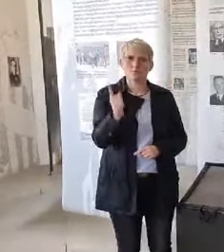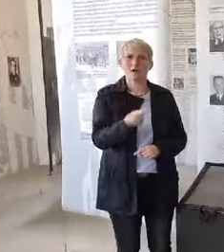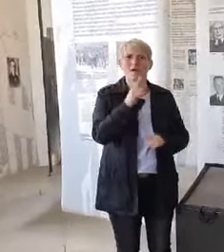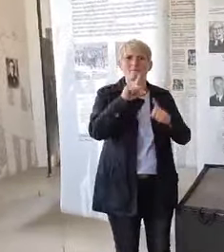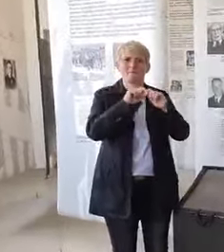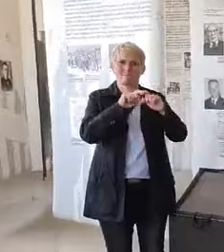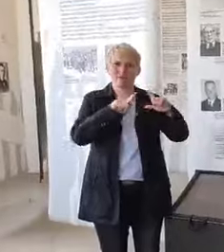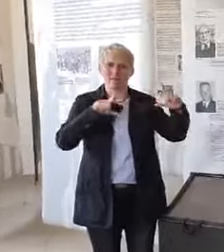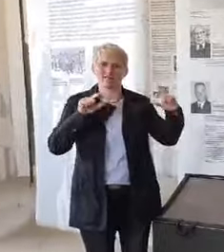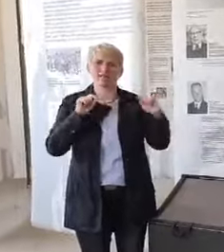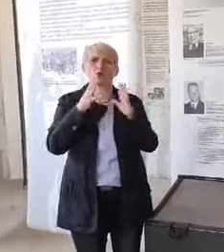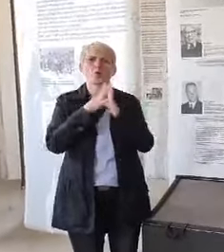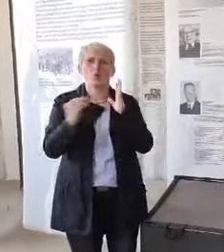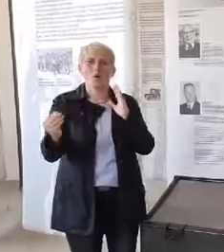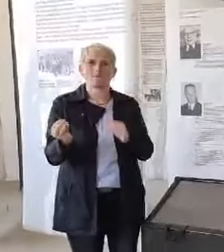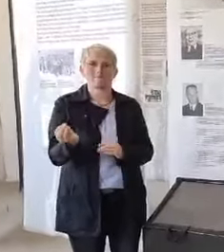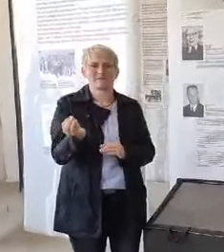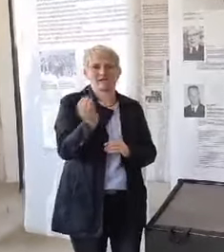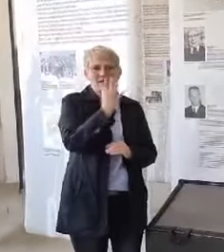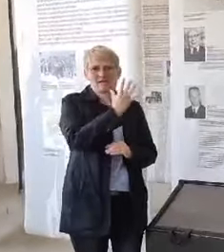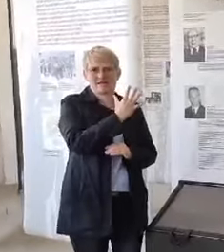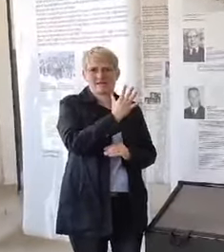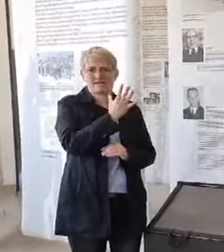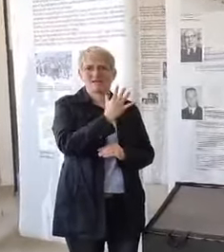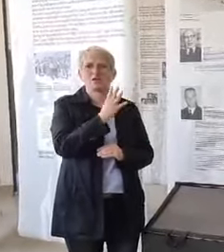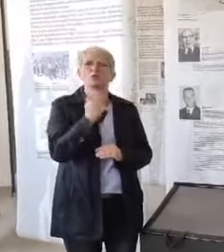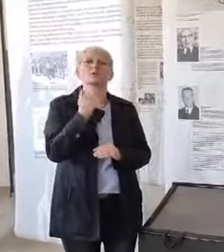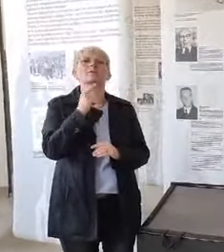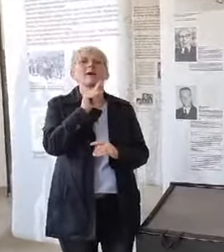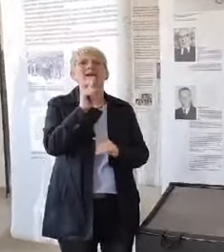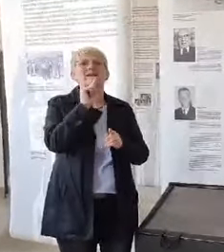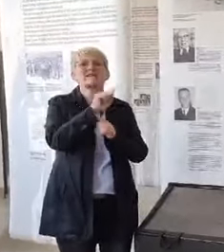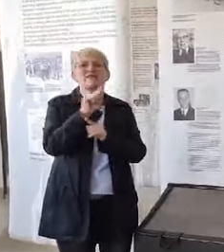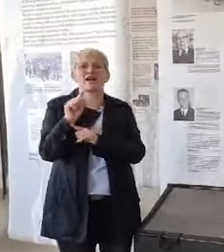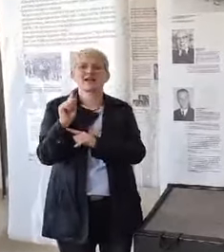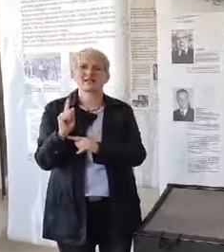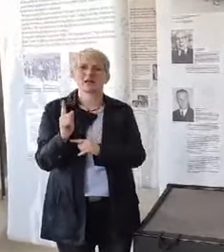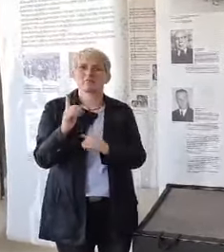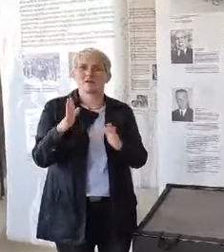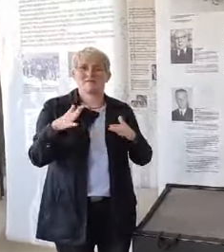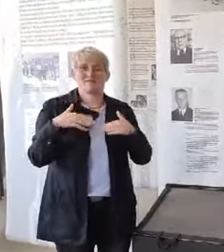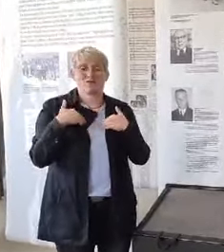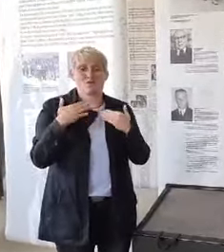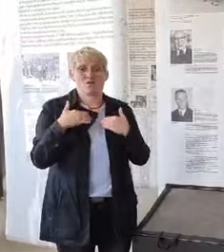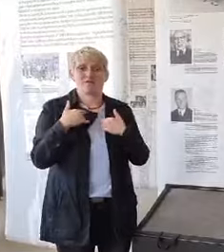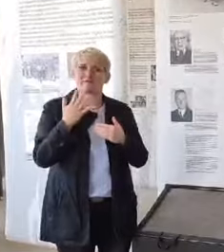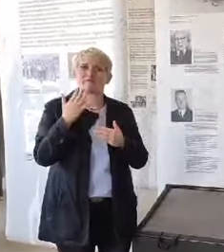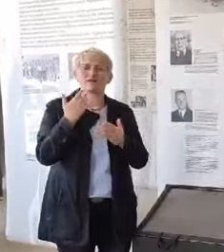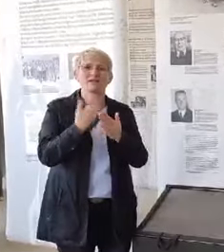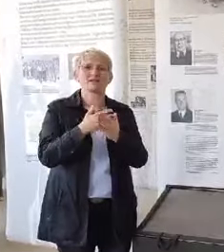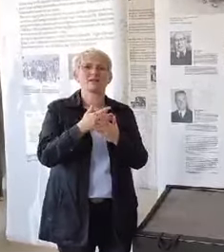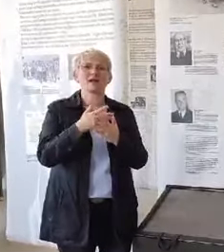als Kopie verkleinert. Ich gebe dann ein paar Hinweise, es würde mich aber auch freuen, wenn tatsächlich in die Kommentare,